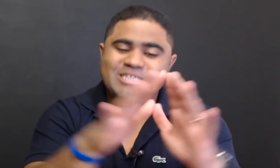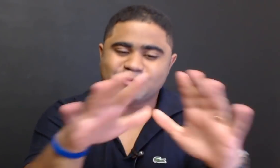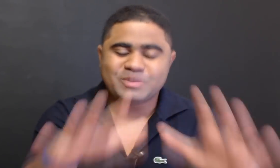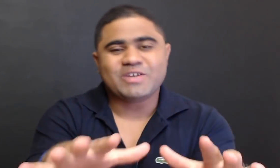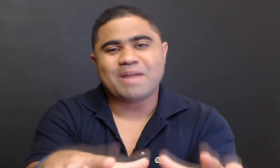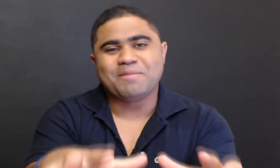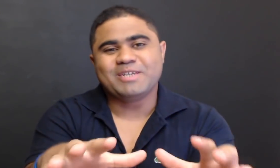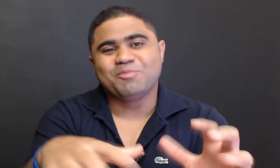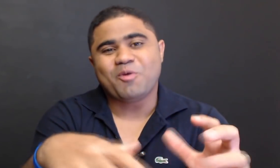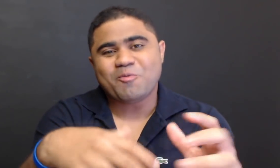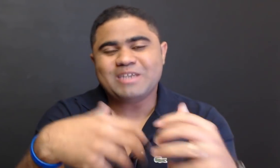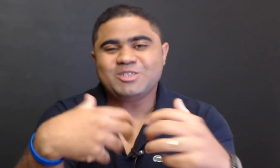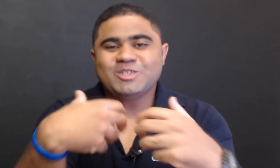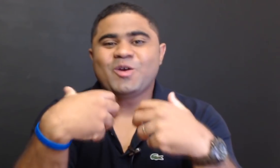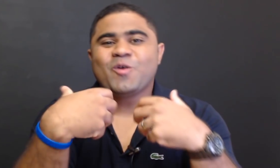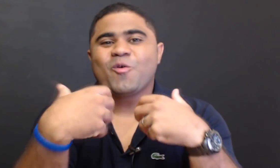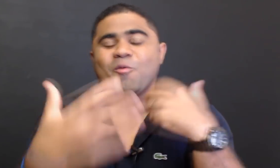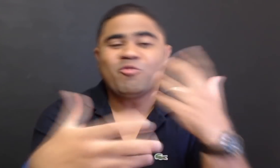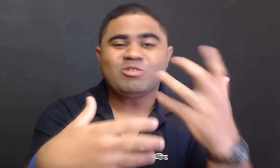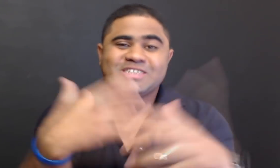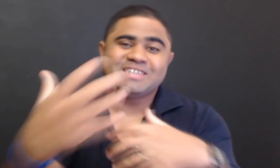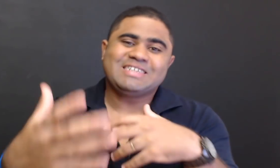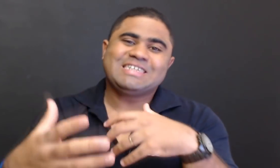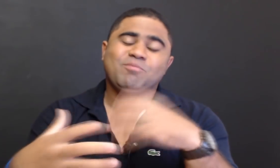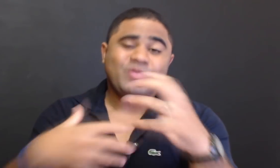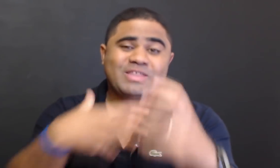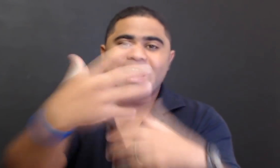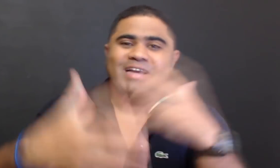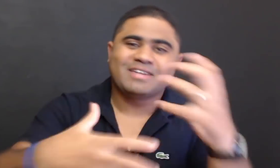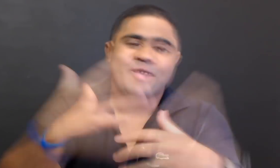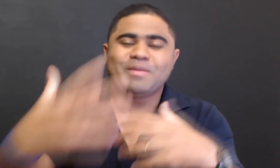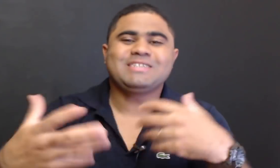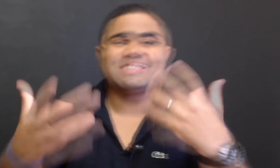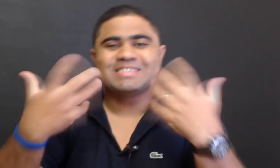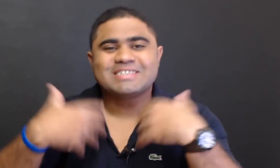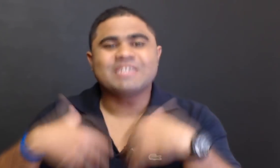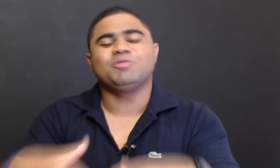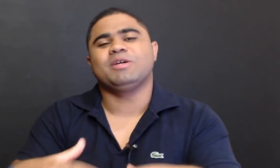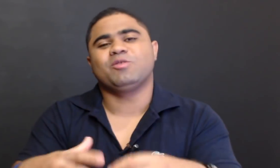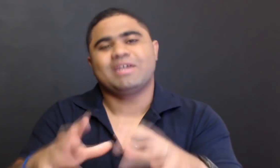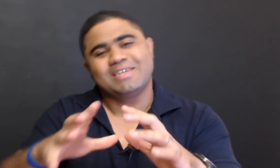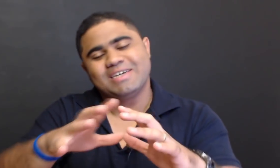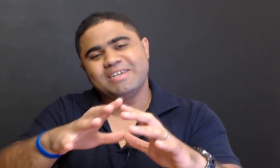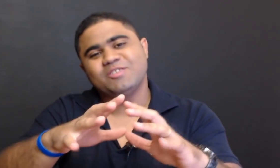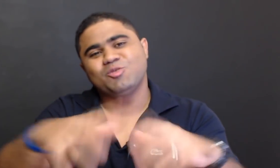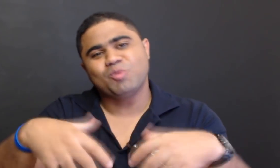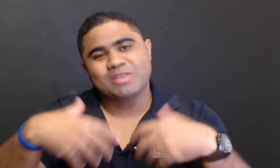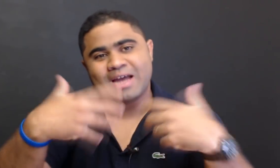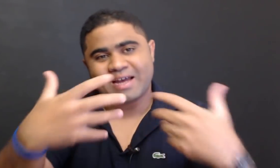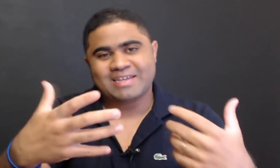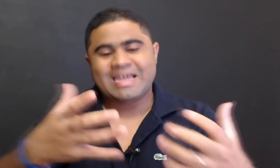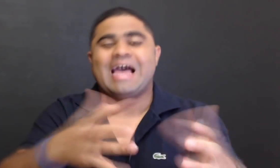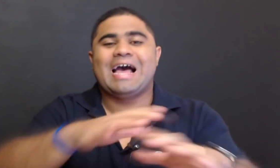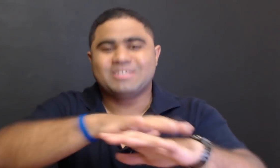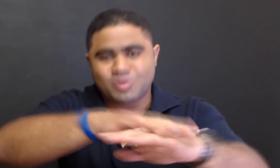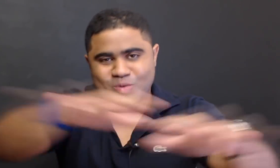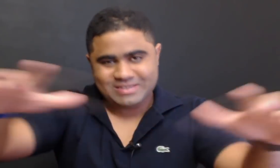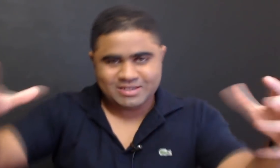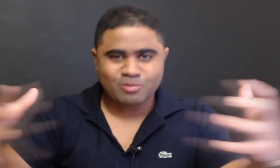especificamente, um pouco mais de como você mudar realmente esse sentimento. aqui, antes de mudar a situação,